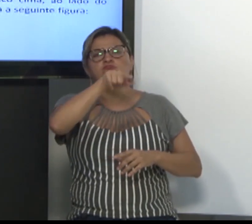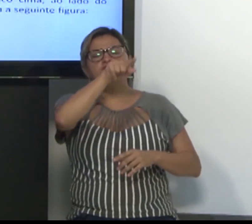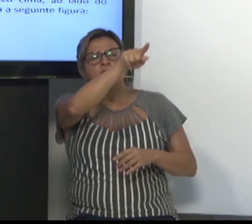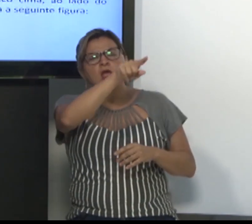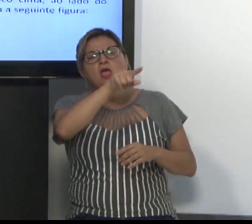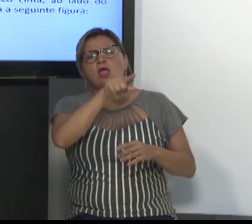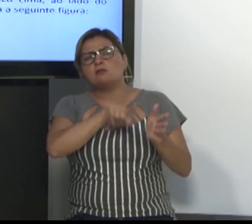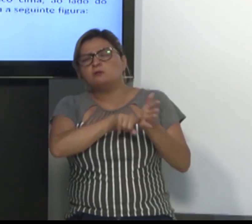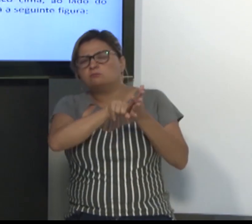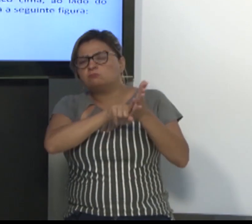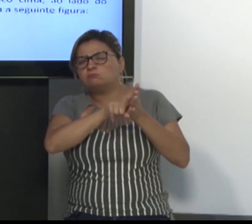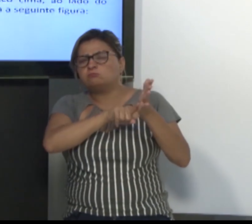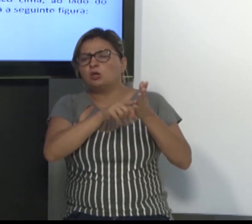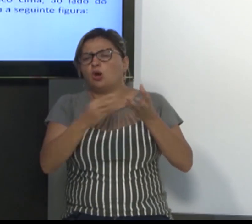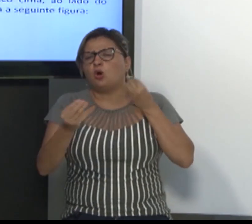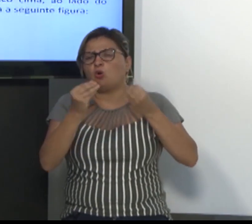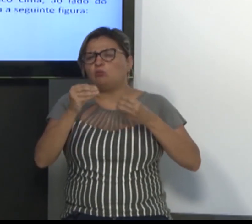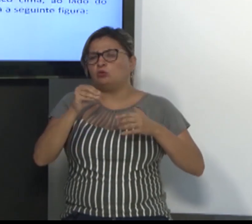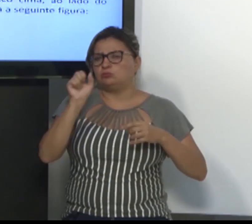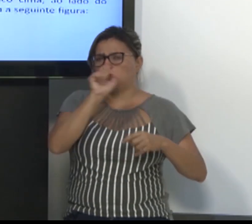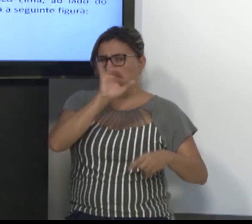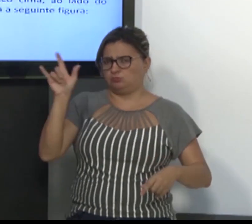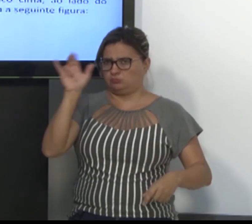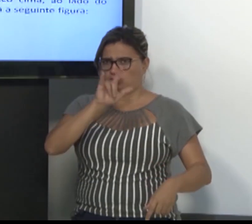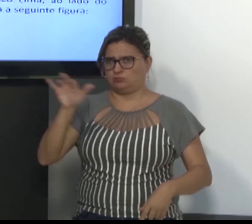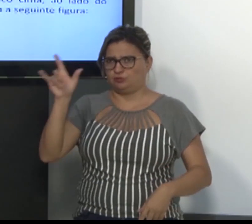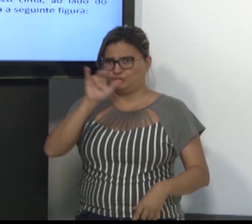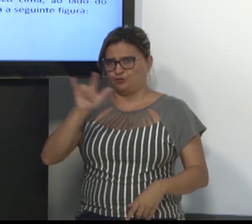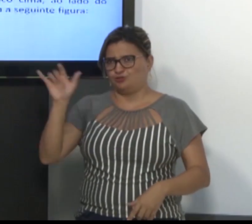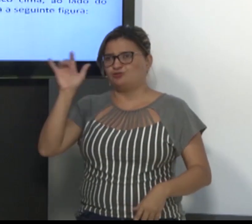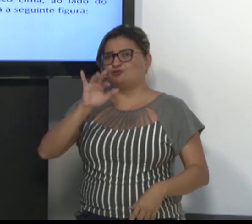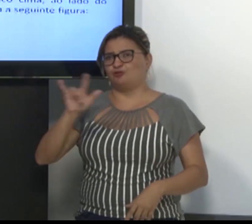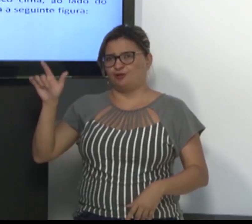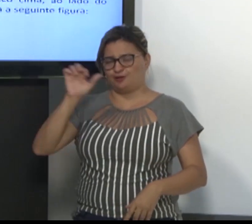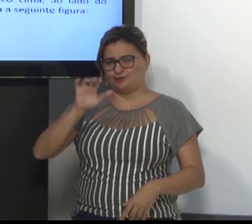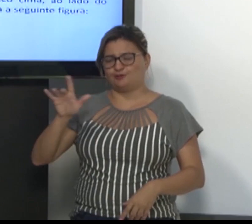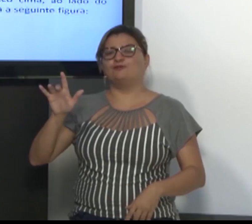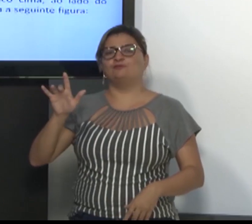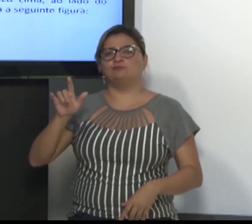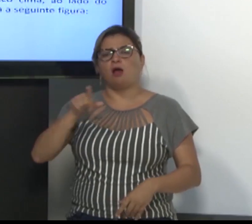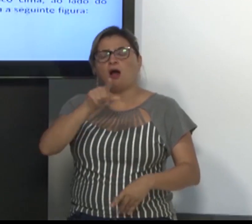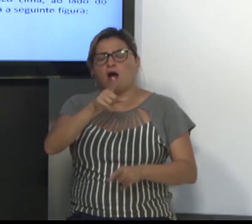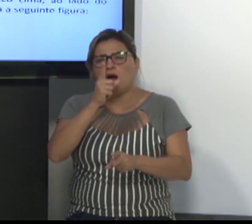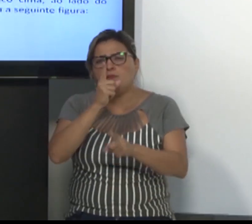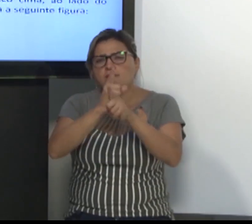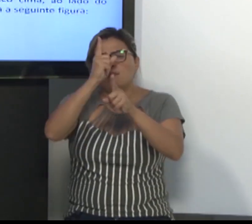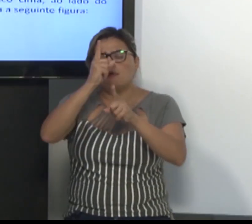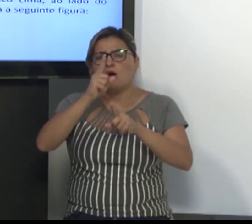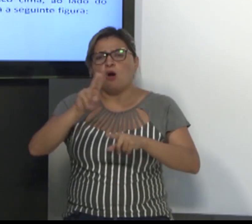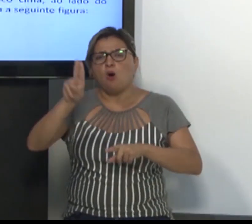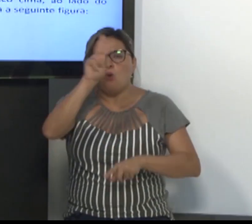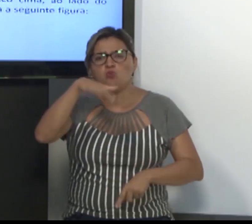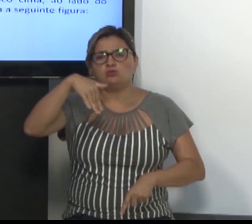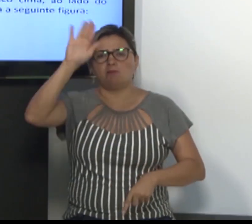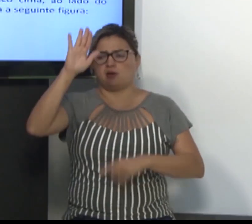americanas, essa pesquisa, ela mostrou que as datilologias, as solitrações manuais,